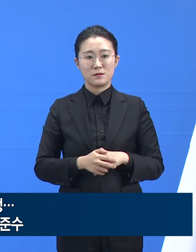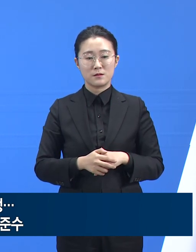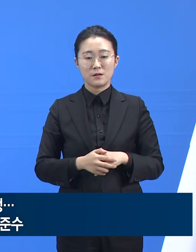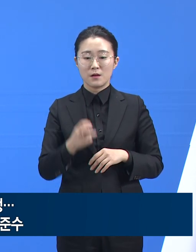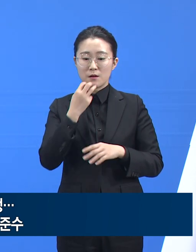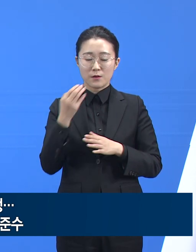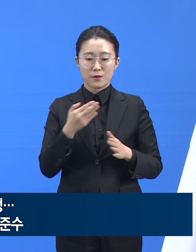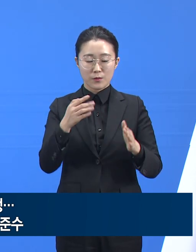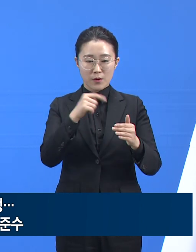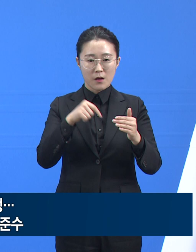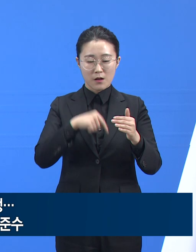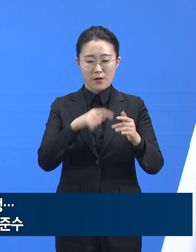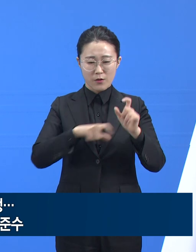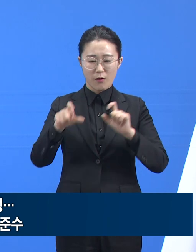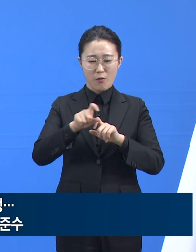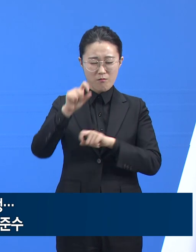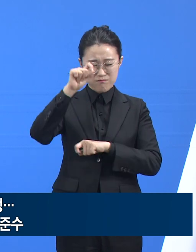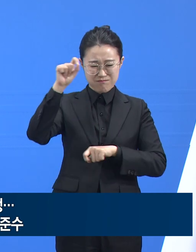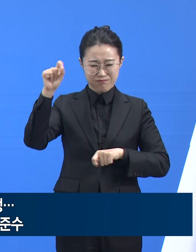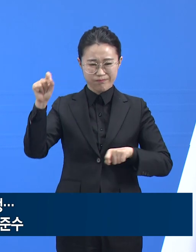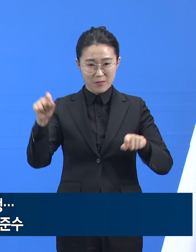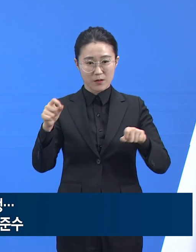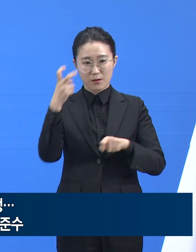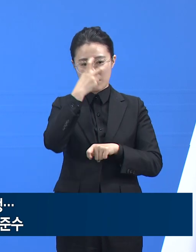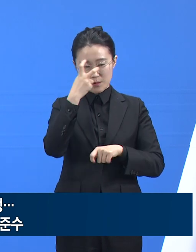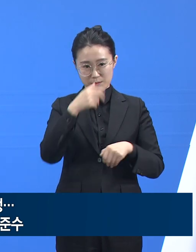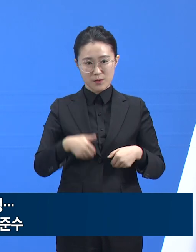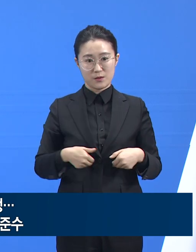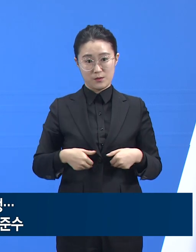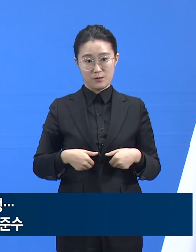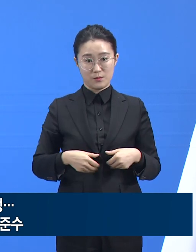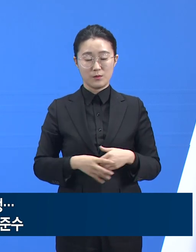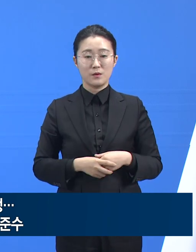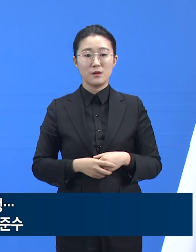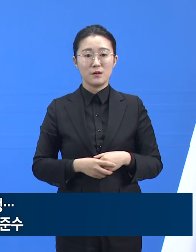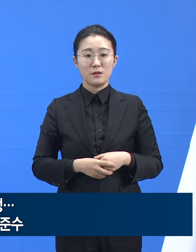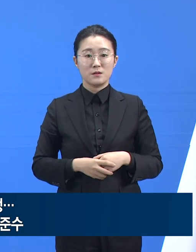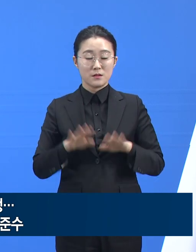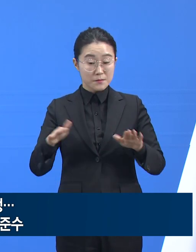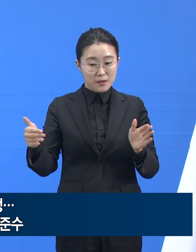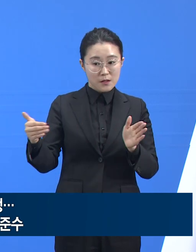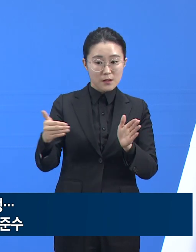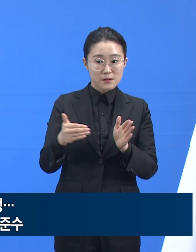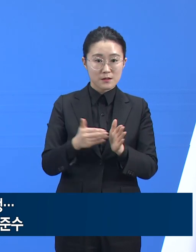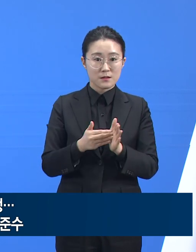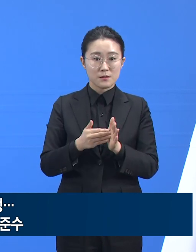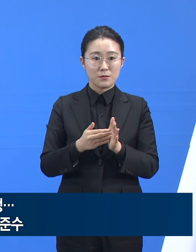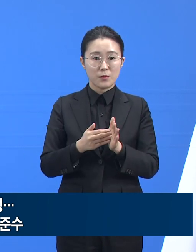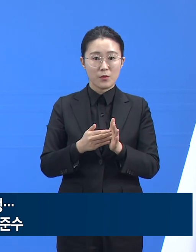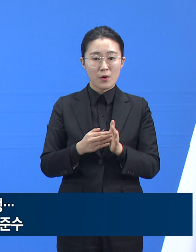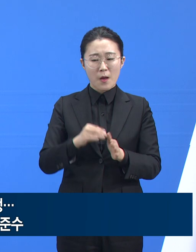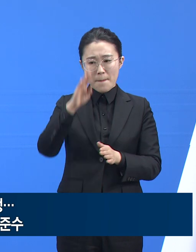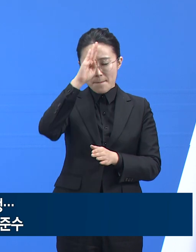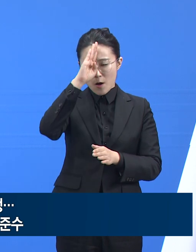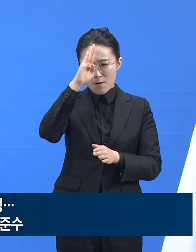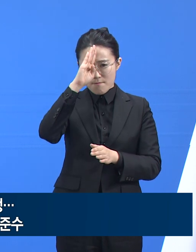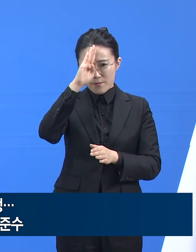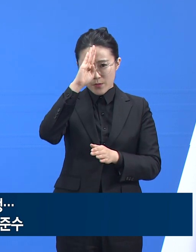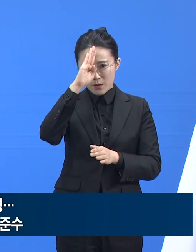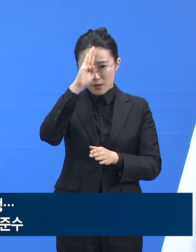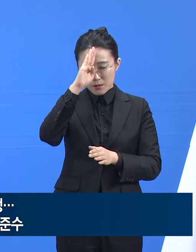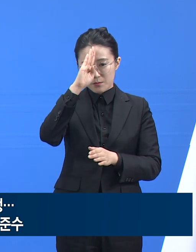지금까지의 코로나 대응은 확진자의 뒤를 쫓는 방식이었고 10개월간 방역당국이 쫓을 수 없었던 무증상자들이